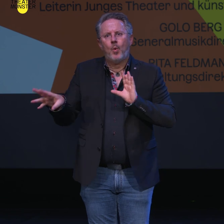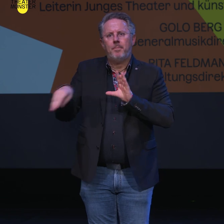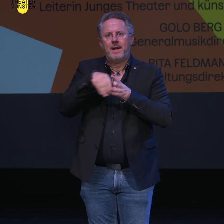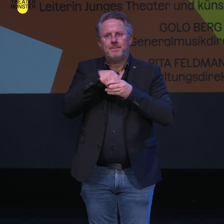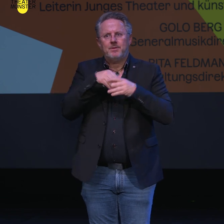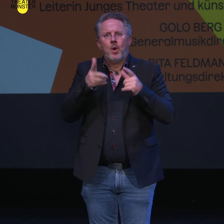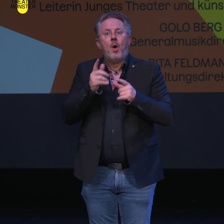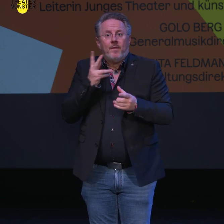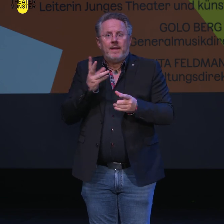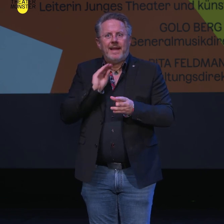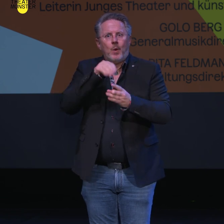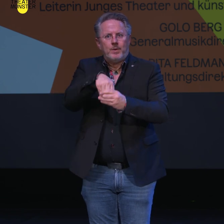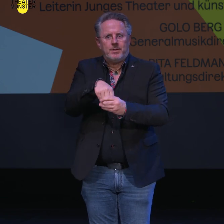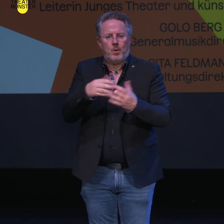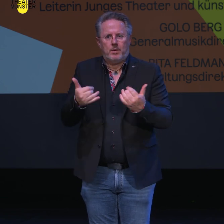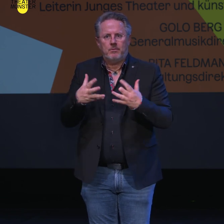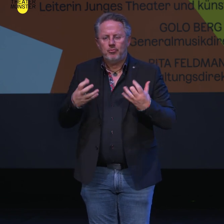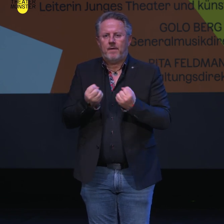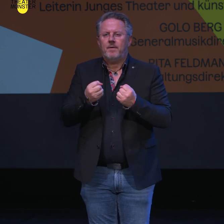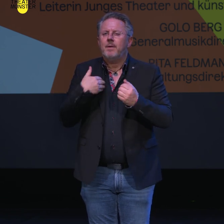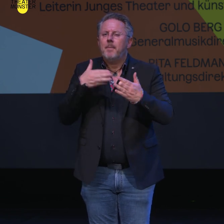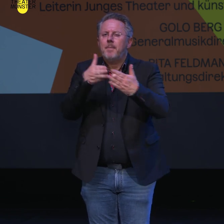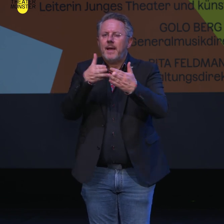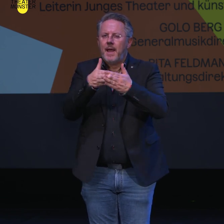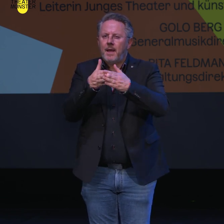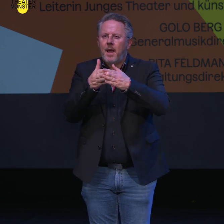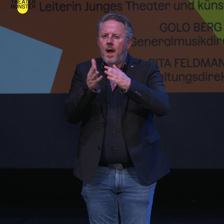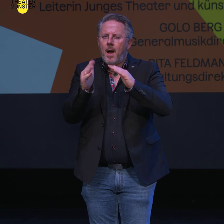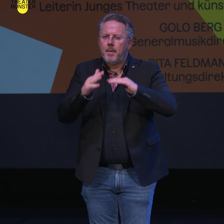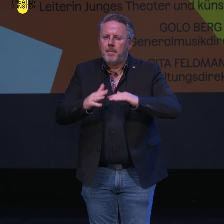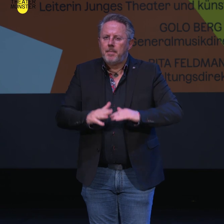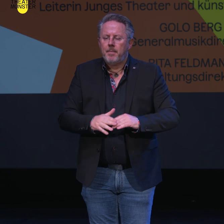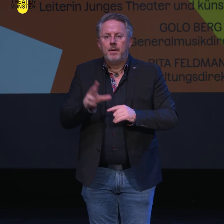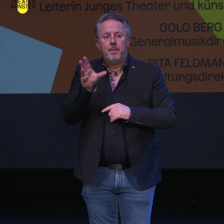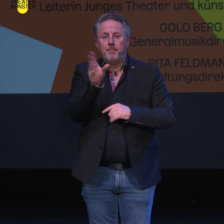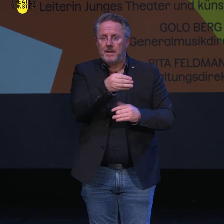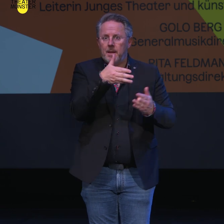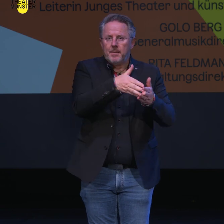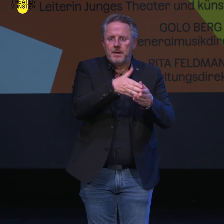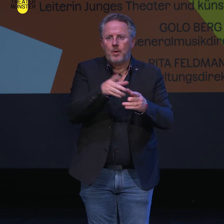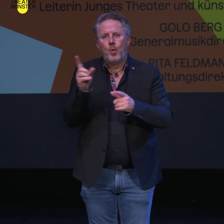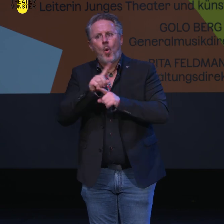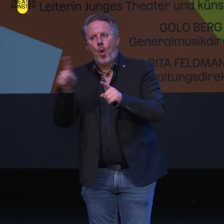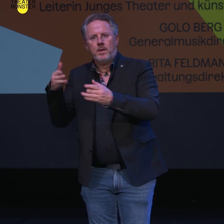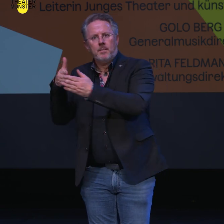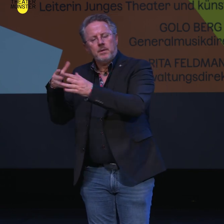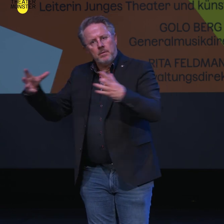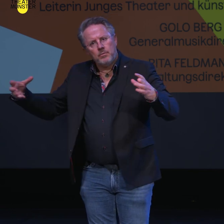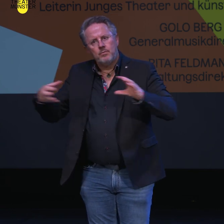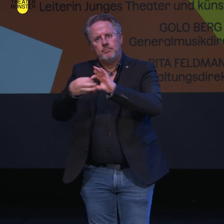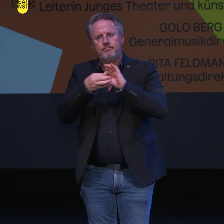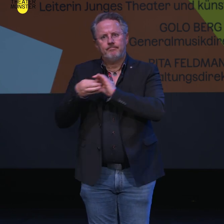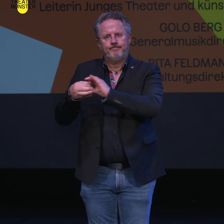und Inklusion schaffen. Wir möchten Barrieren beseitigen, die zwischen Menschen mit und ohne Behinderungen und dem Theater stehen können. Dabei